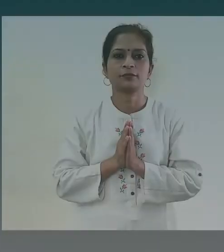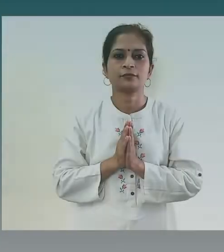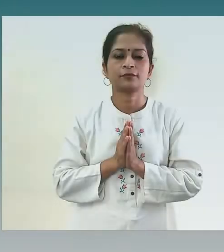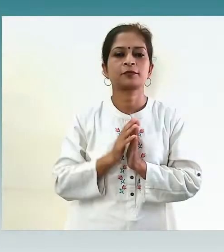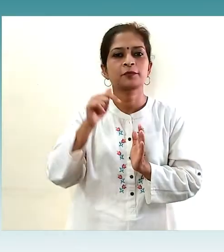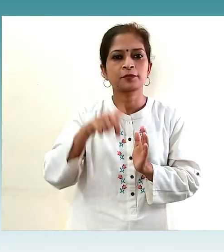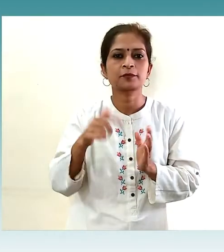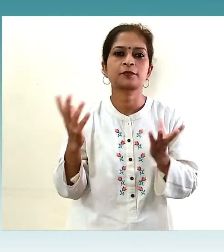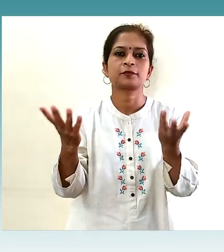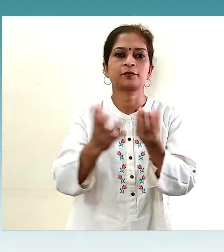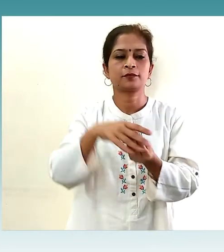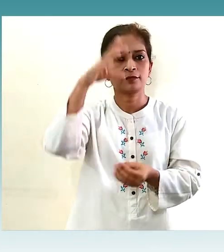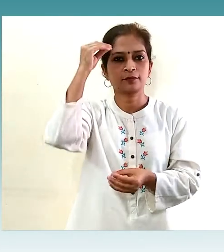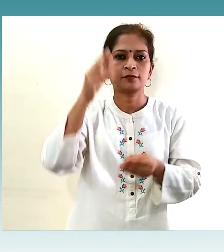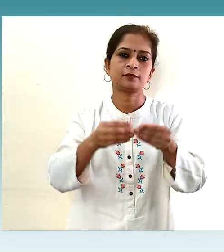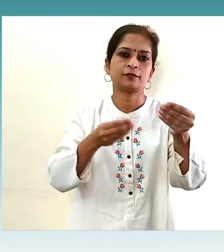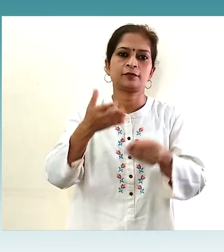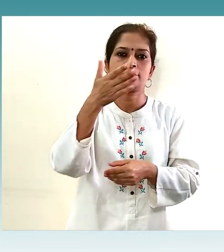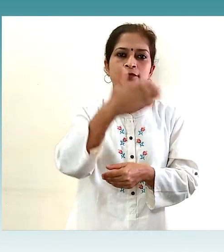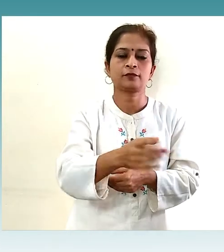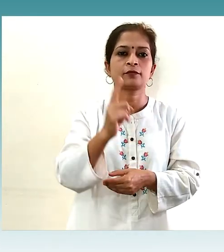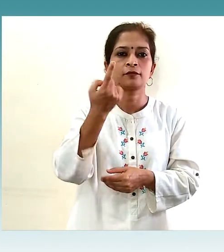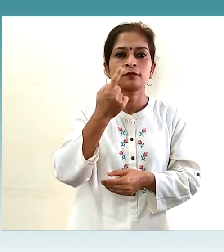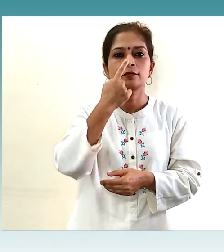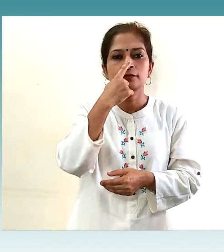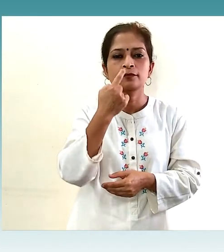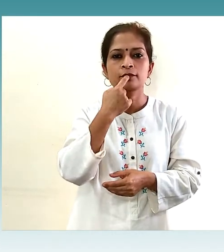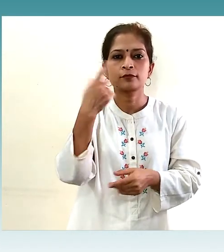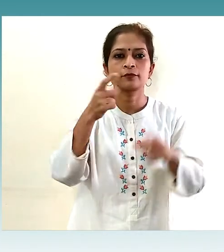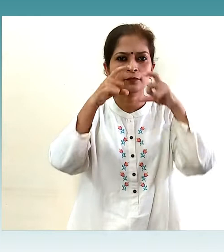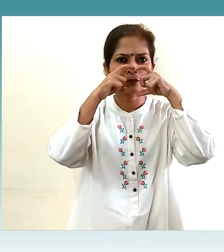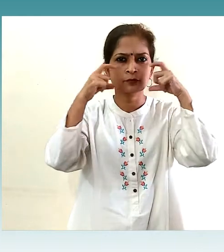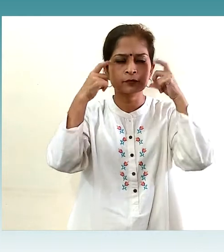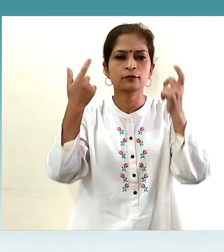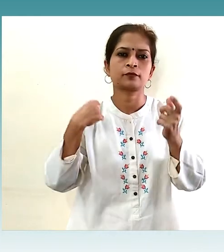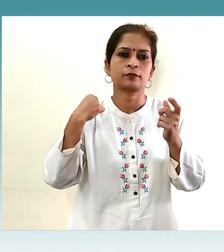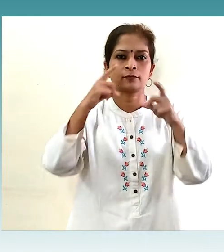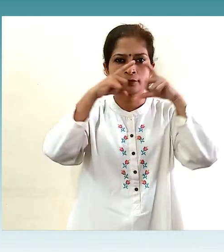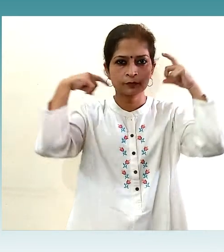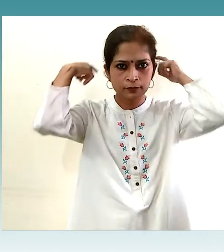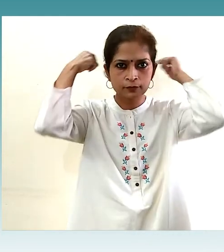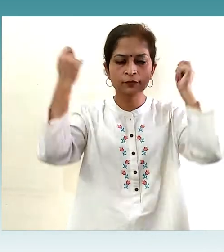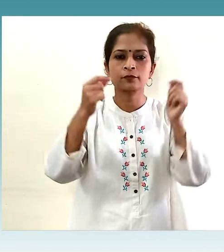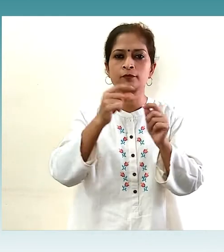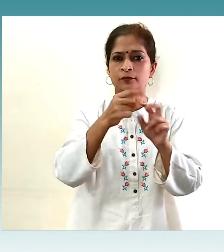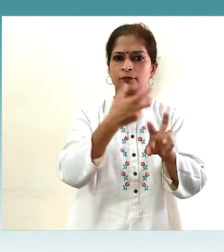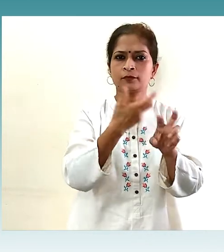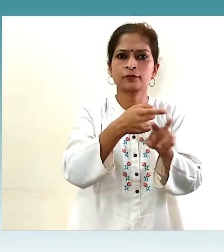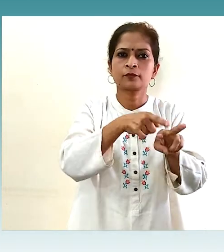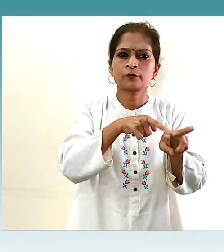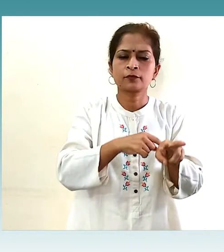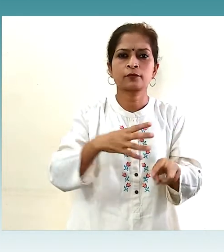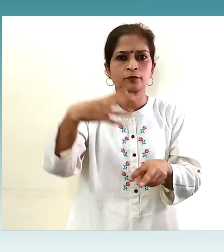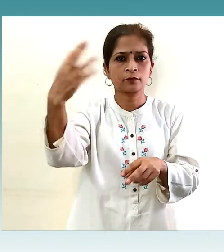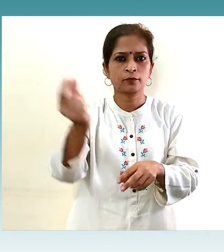आज हम सीखेंगे बाजार जाना सबसे पहले नाक, मूँ को मास्क या कपड़े से ढखें प्लास्टिकी वही चपले पहने